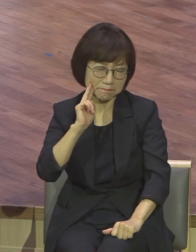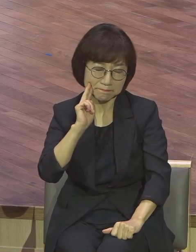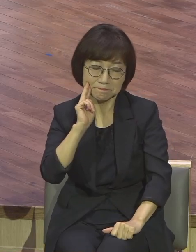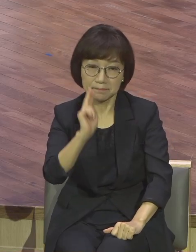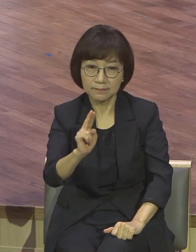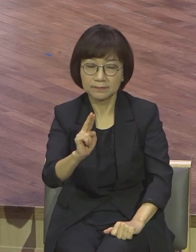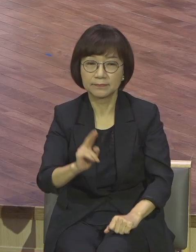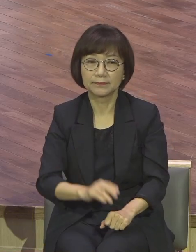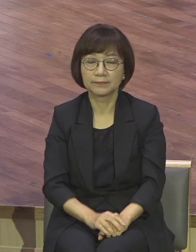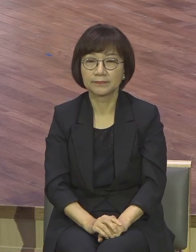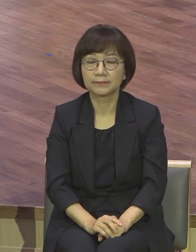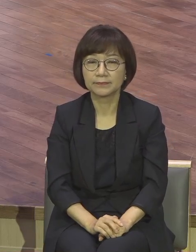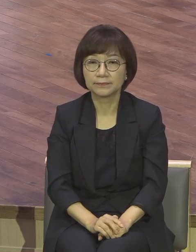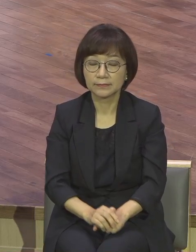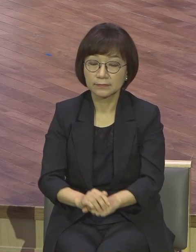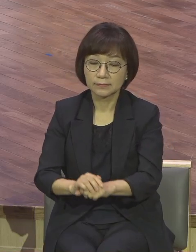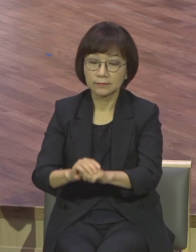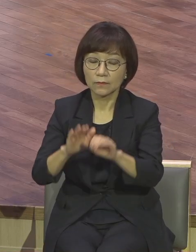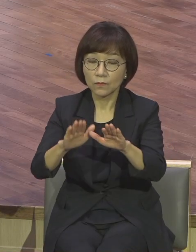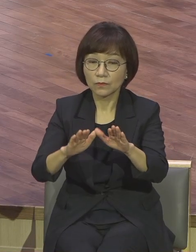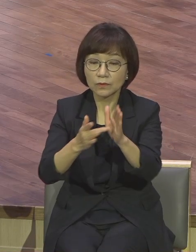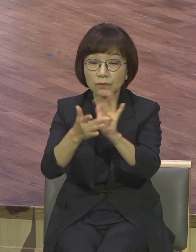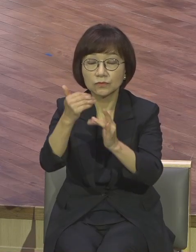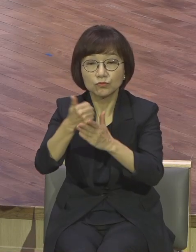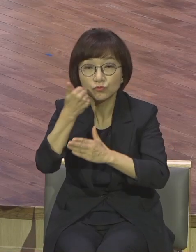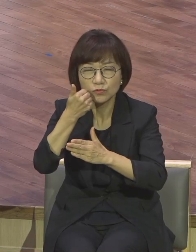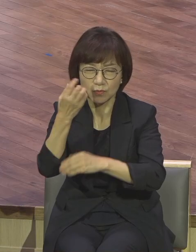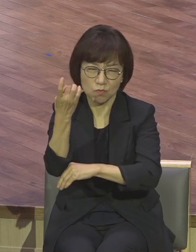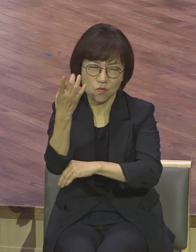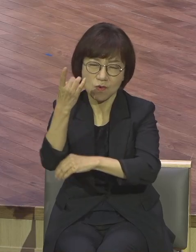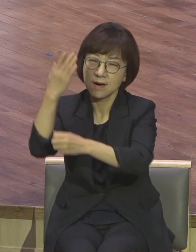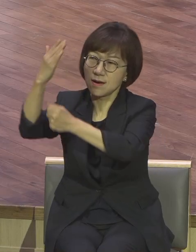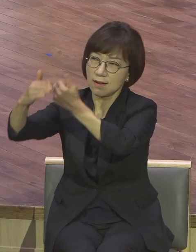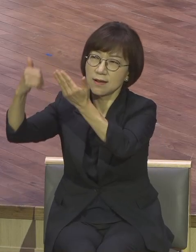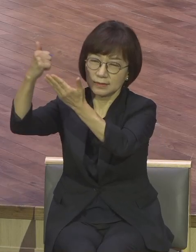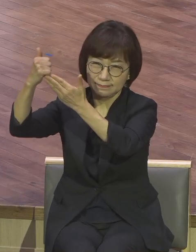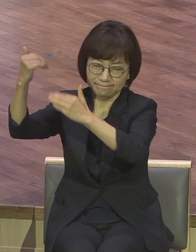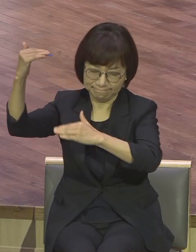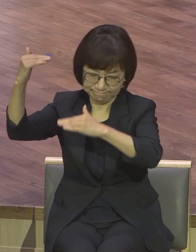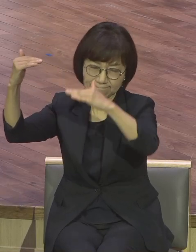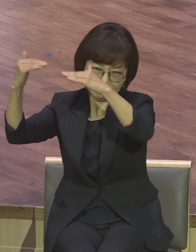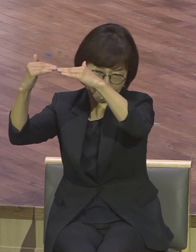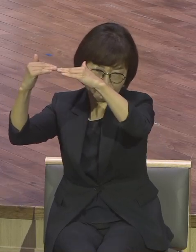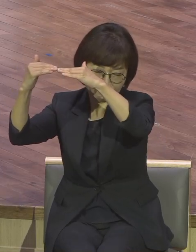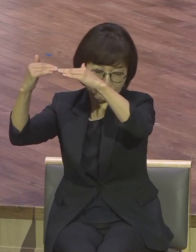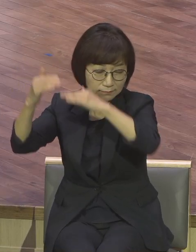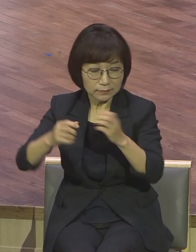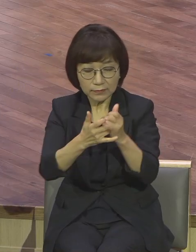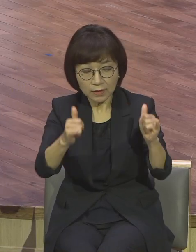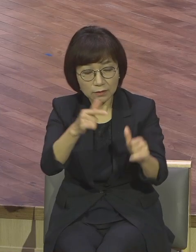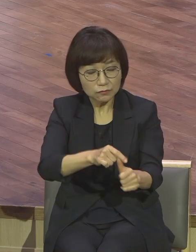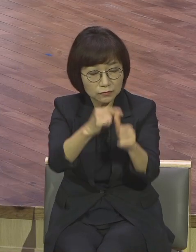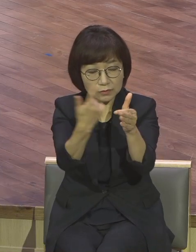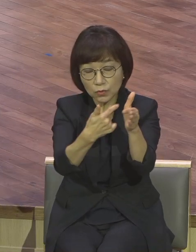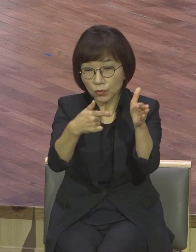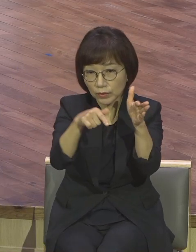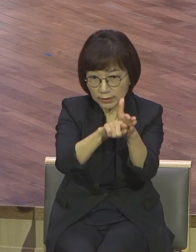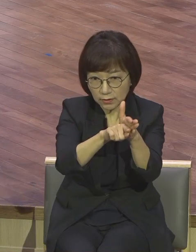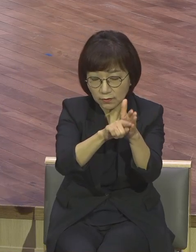하나님이신 예수님이 인간을 구원하기 위해서 육신의 옷을 입고 이